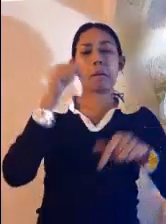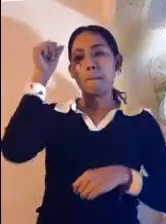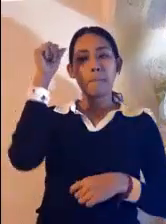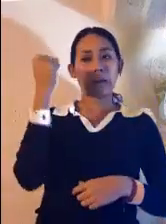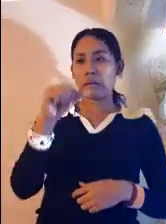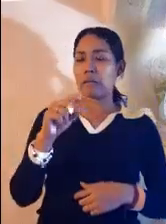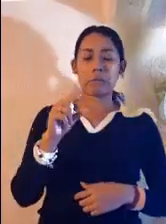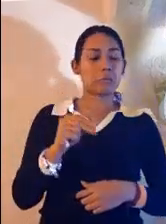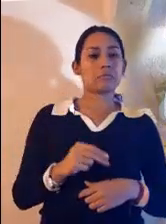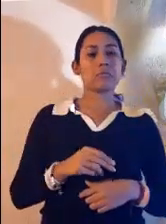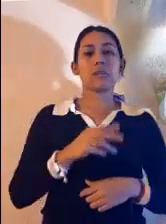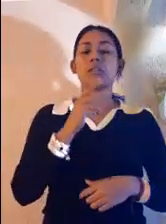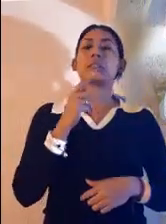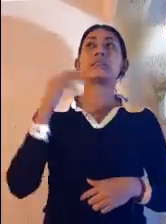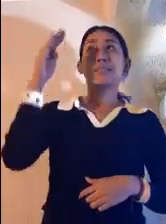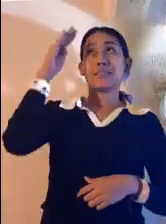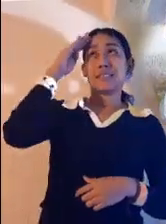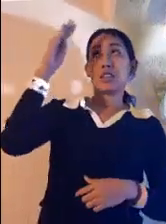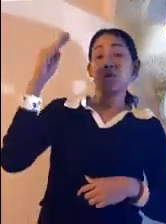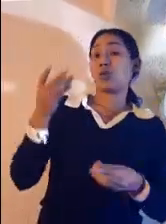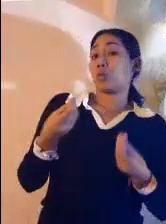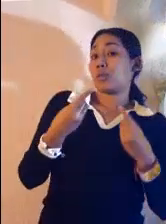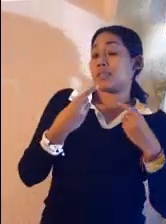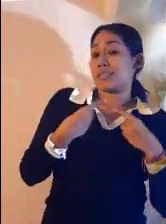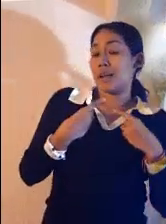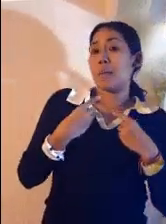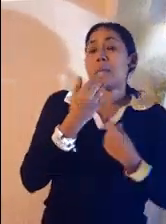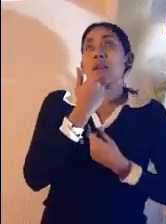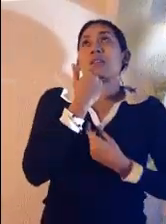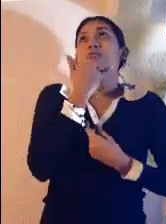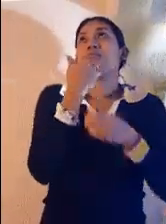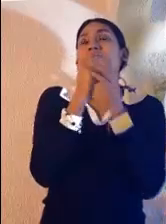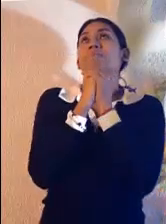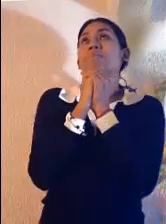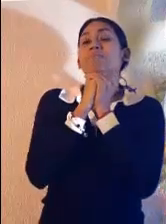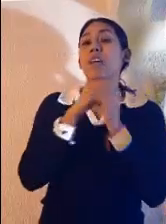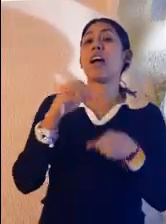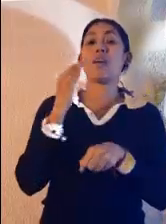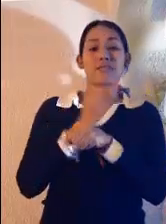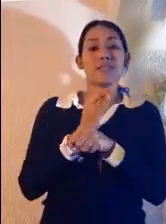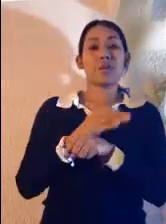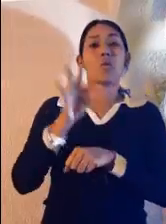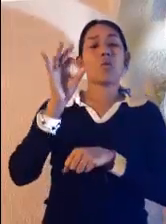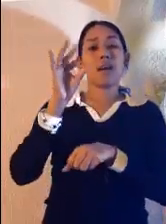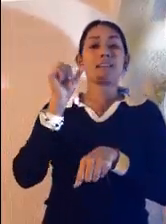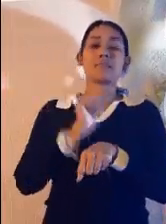El Señor nos ofrece su misericordia en este tiempo de cuaresma.